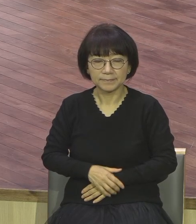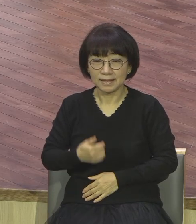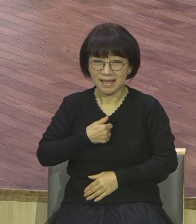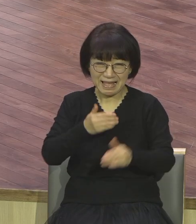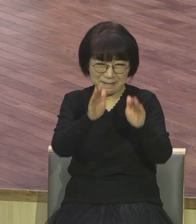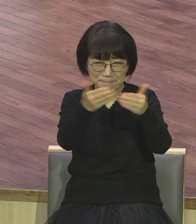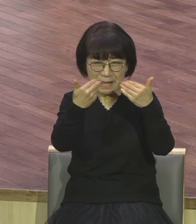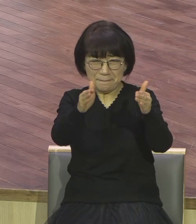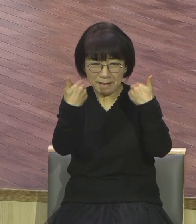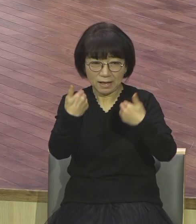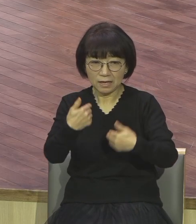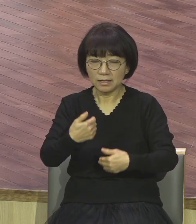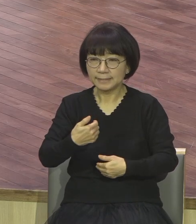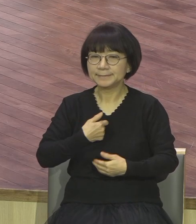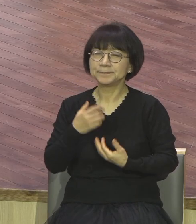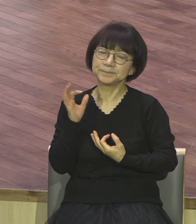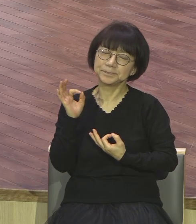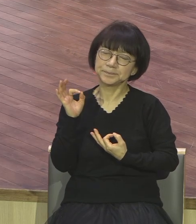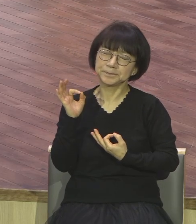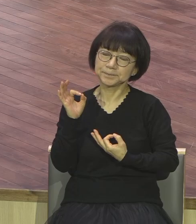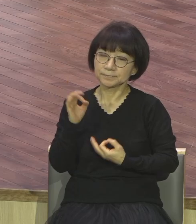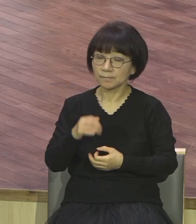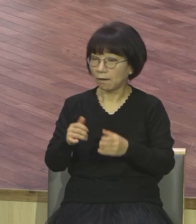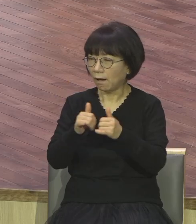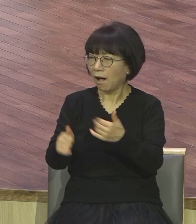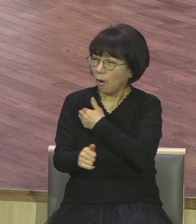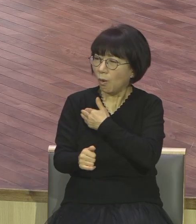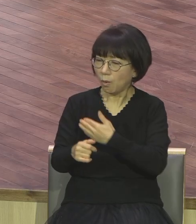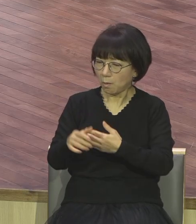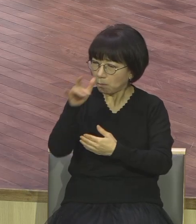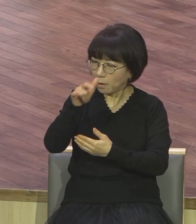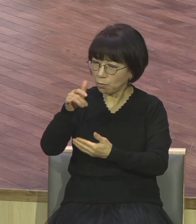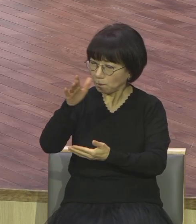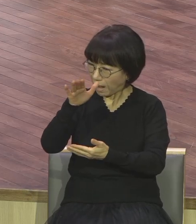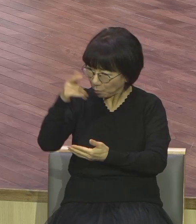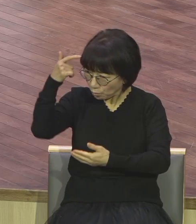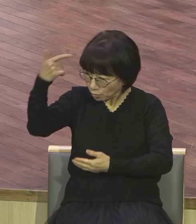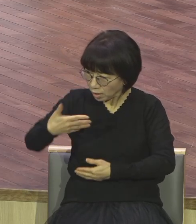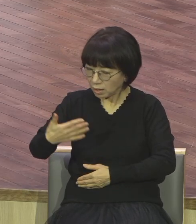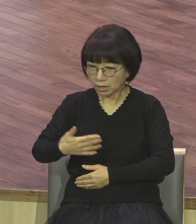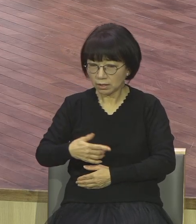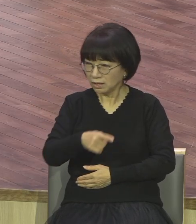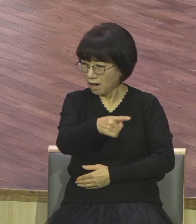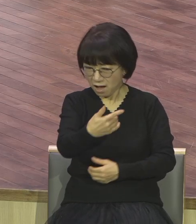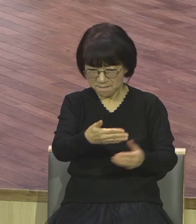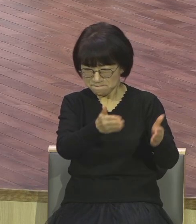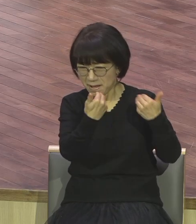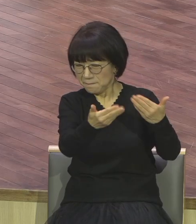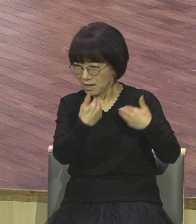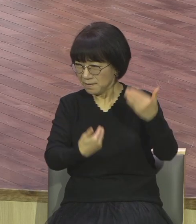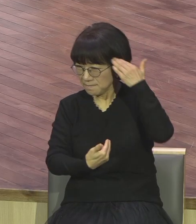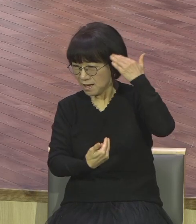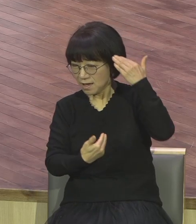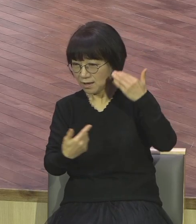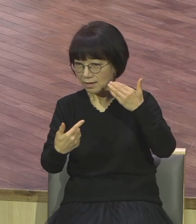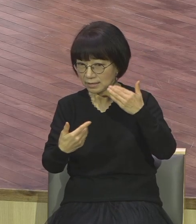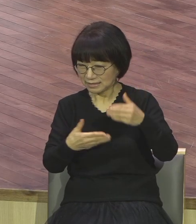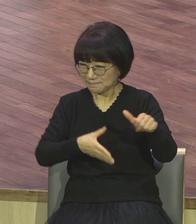너 바보냐라고 말해도 절대로 속지 마시기 바랍니다 서금한 뒤 기다려 보세요 하나님